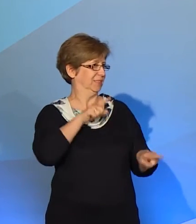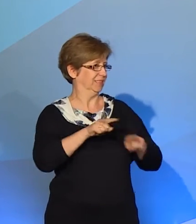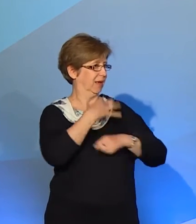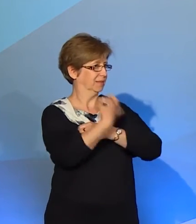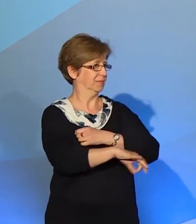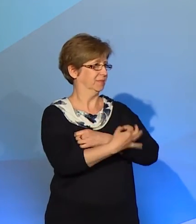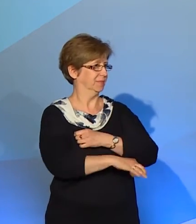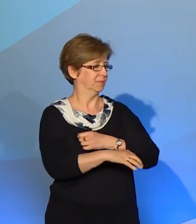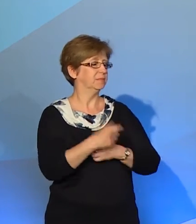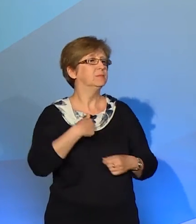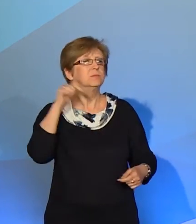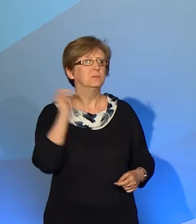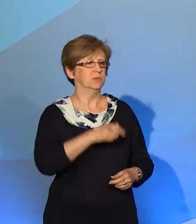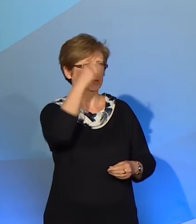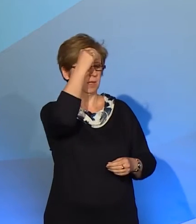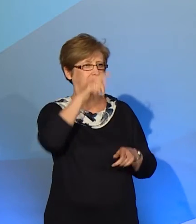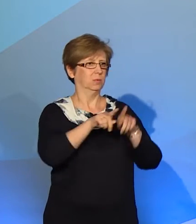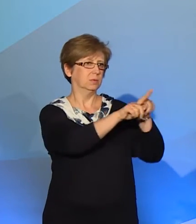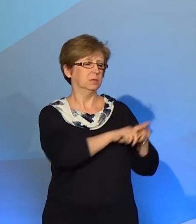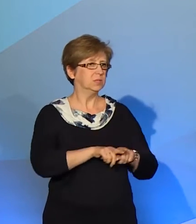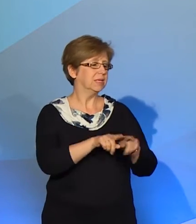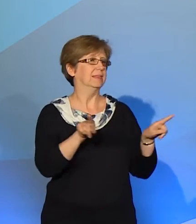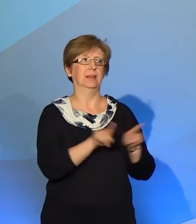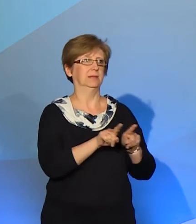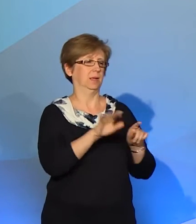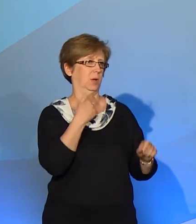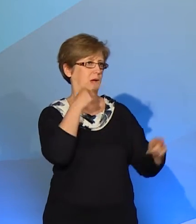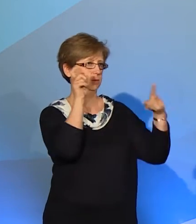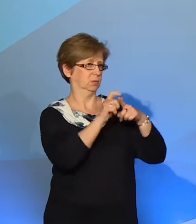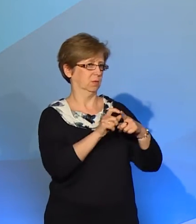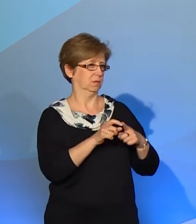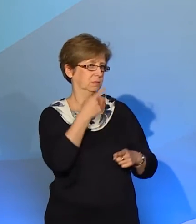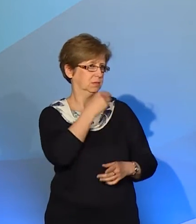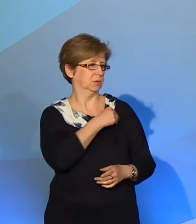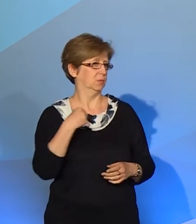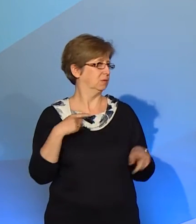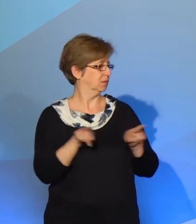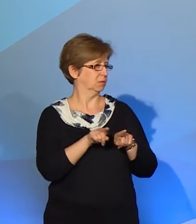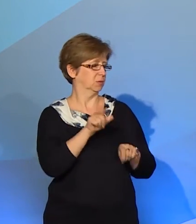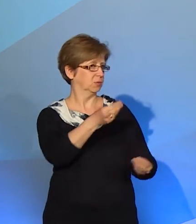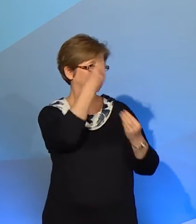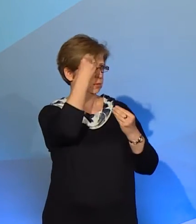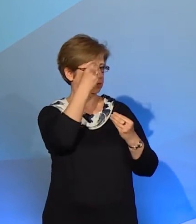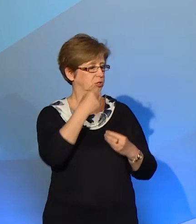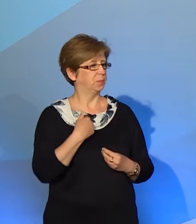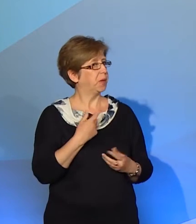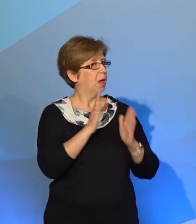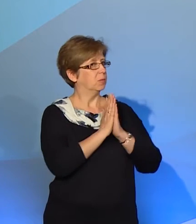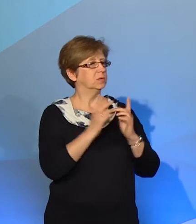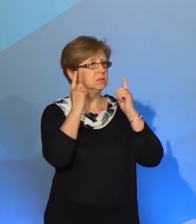musimy się go nauczyć, jak nasze słowa. Niech Państwo zauważą, że bardzo często użyłem tu słowa głuchy. Może by Państwa to dziwić. Dlaczego on